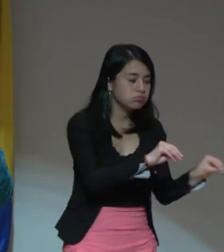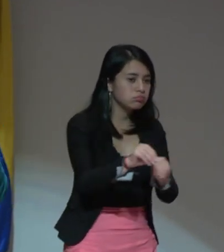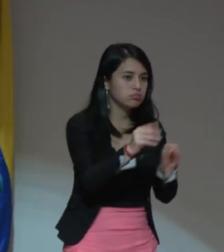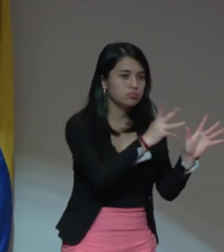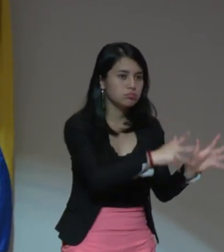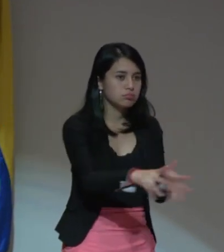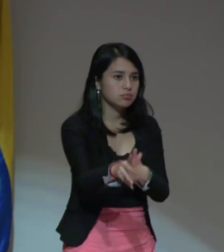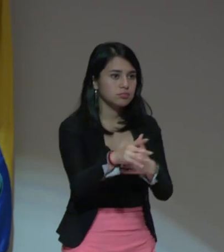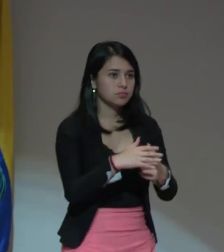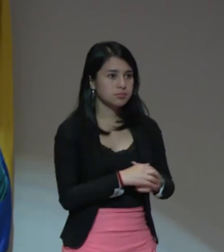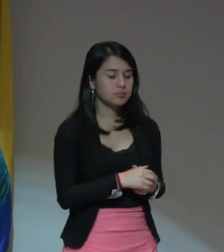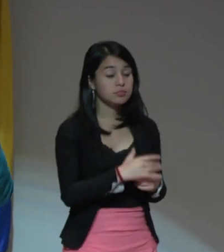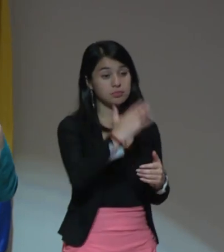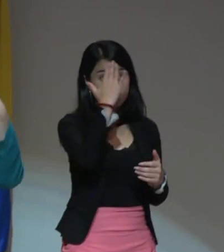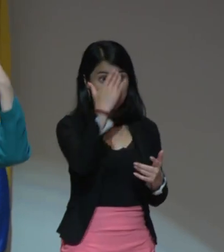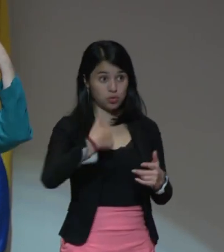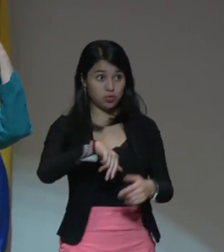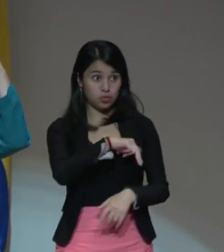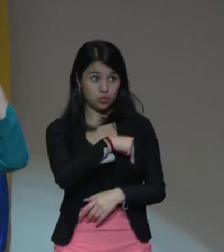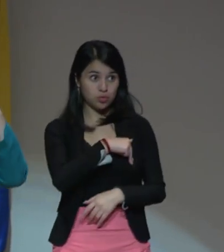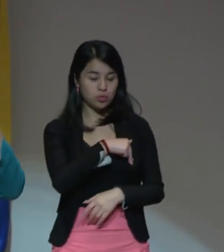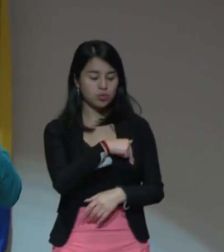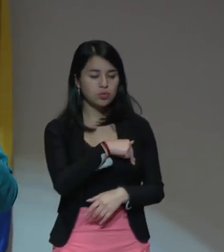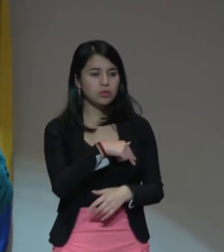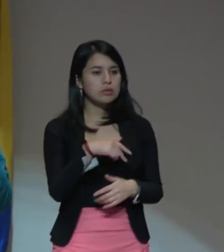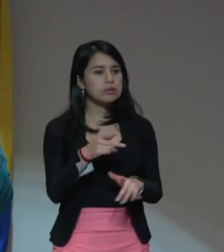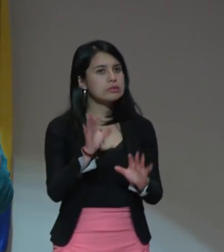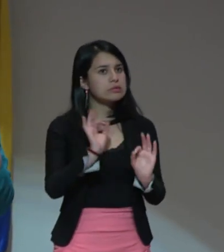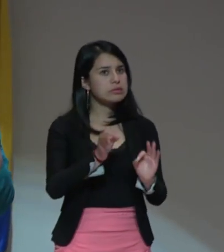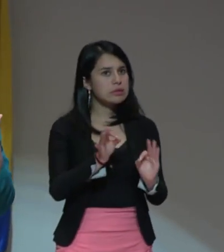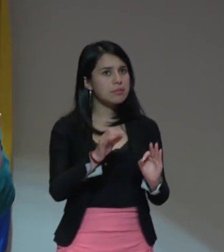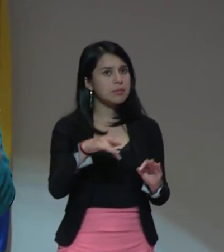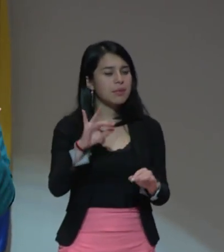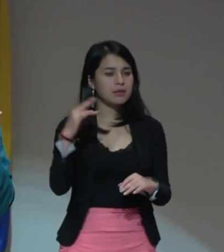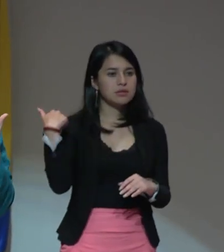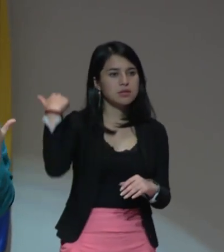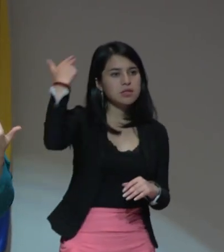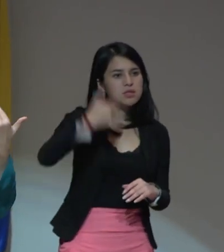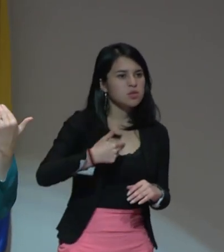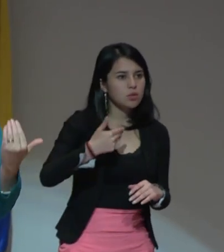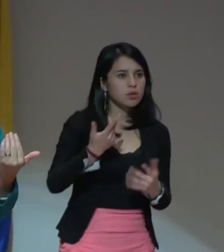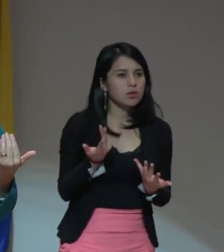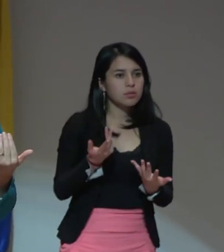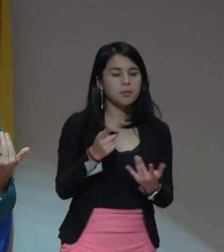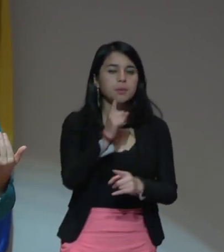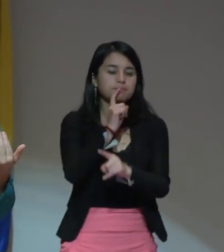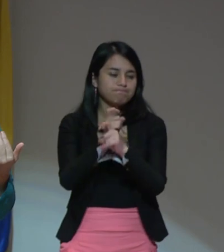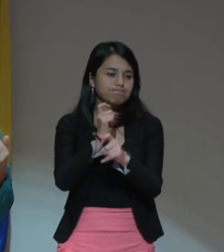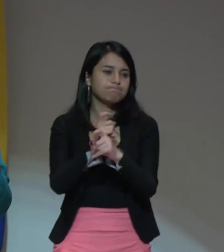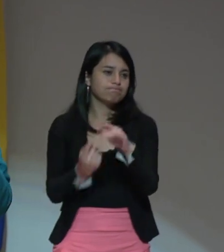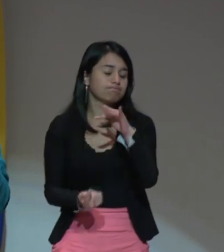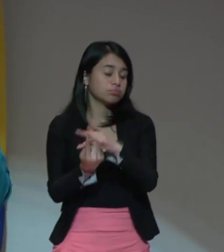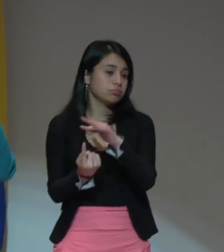Pero para nosotros que hemos tenido esta historia tan difícil,